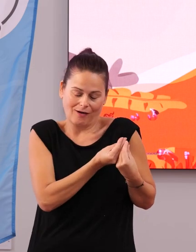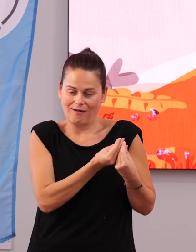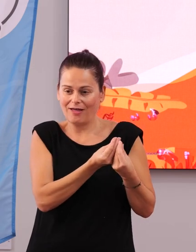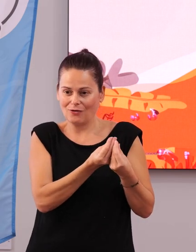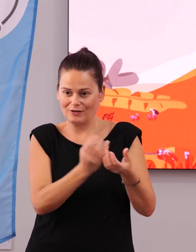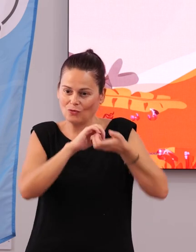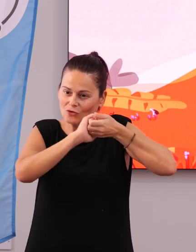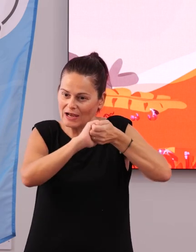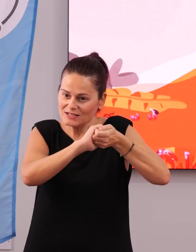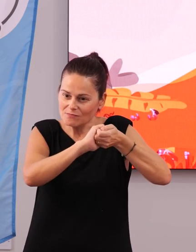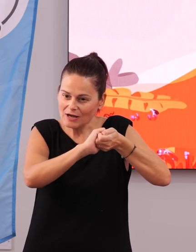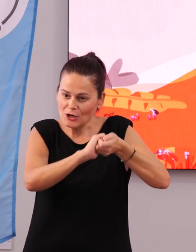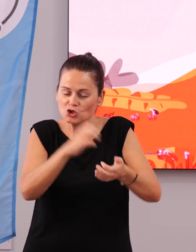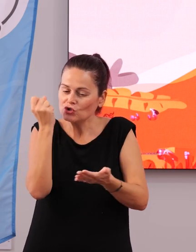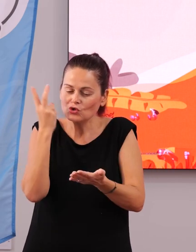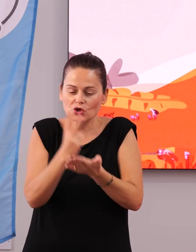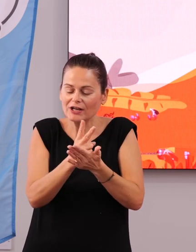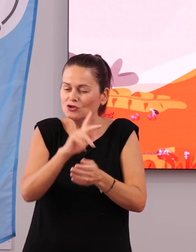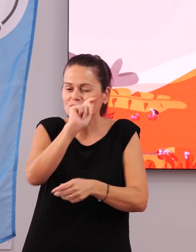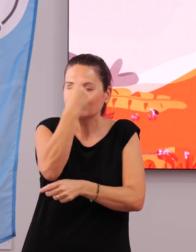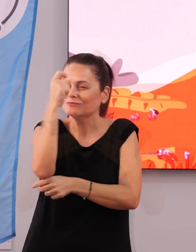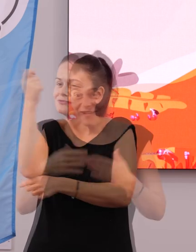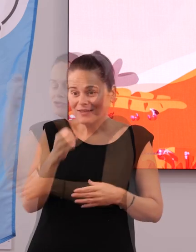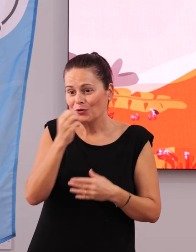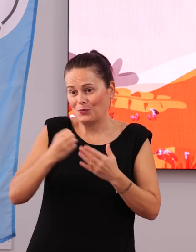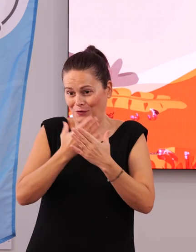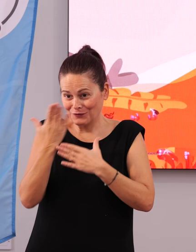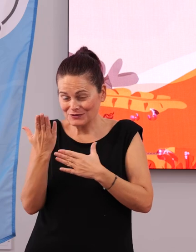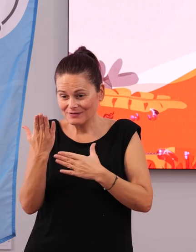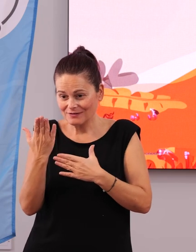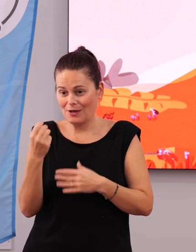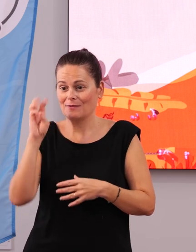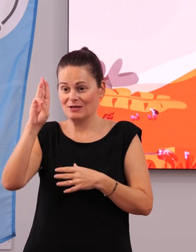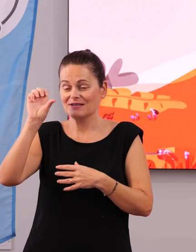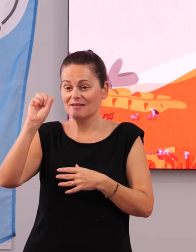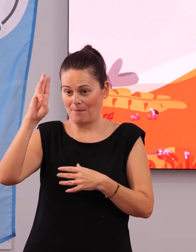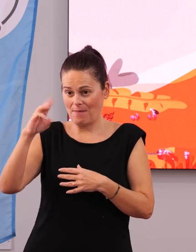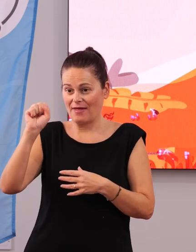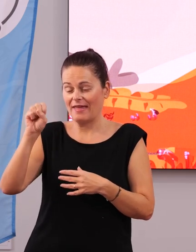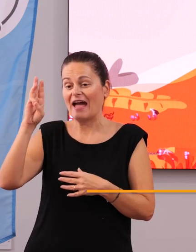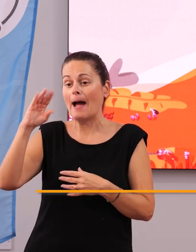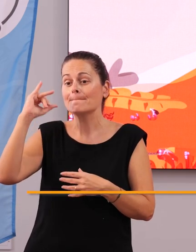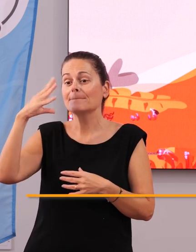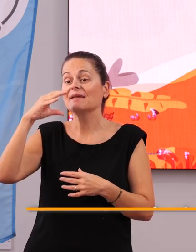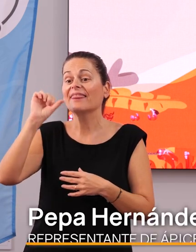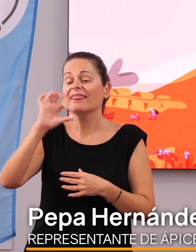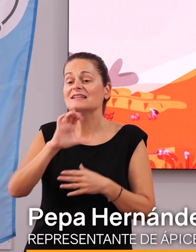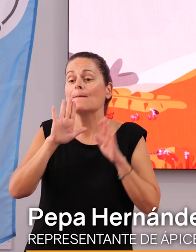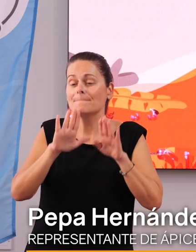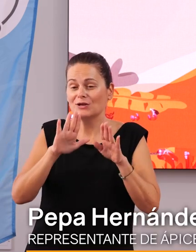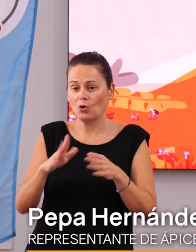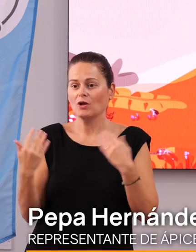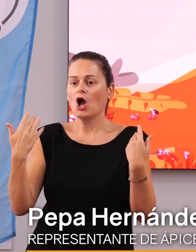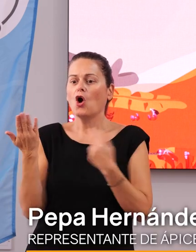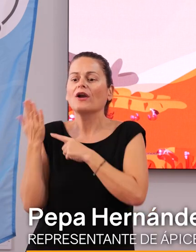todas las entidades los retos que nos propongamos en inclusión. Yo soy Pepa de Apices, pero hoy estoy en representación de todos